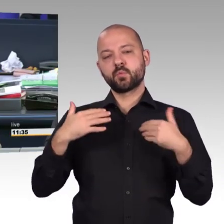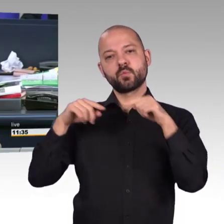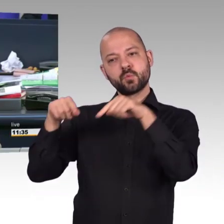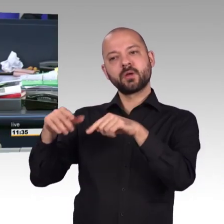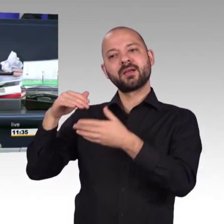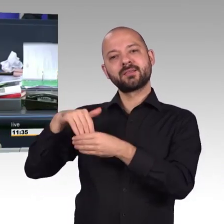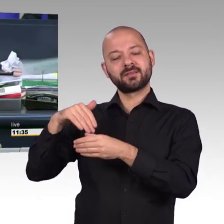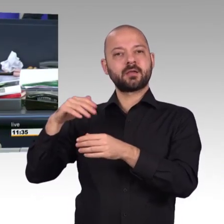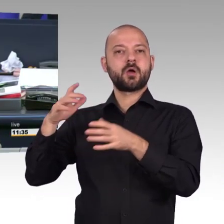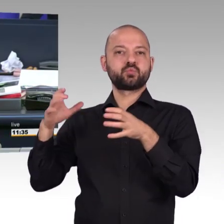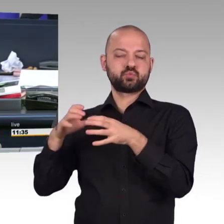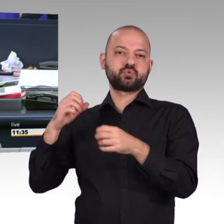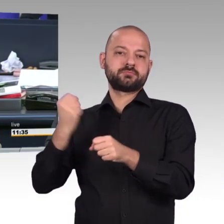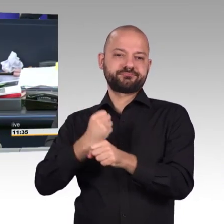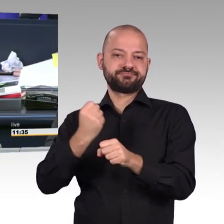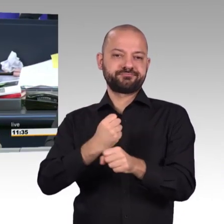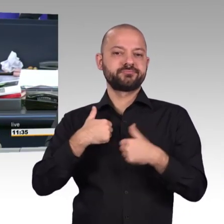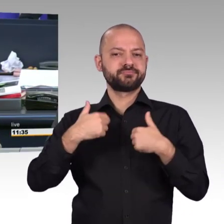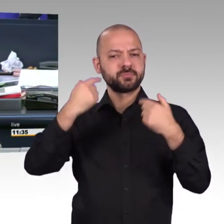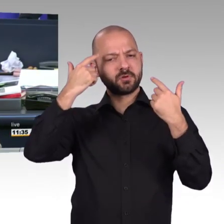Nächste Rednerin, Anke Domscheit-Berg für die Fraktion Die Linke.